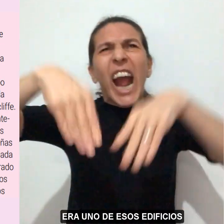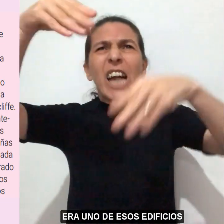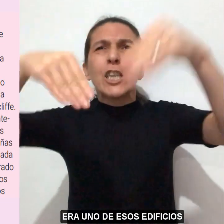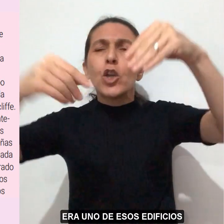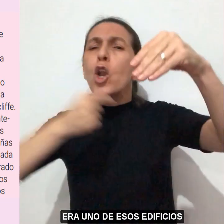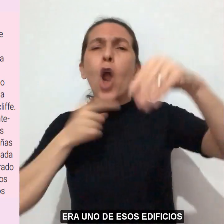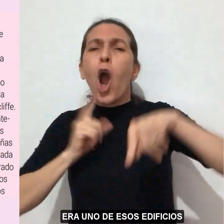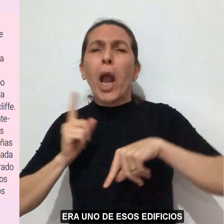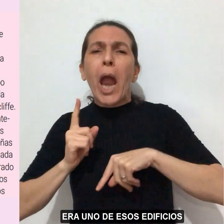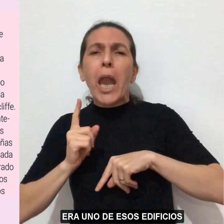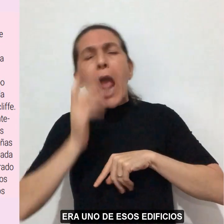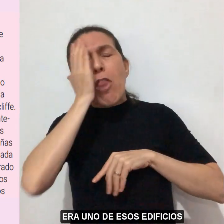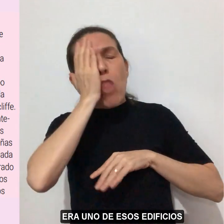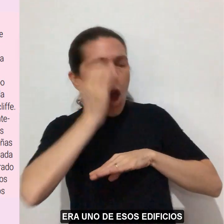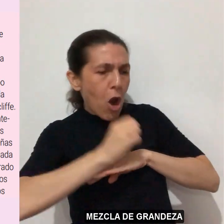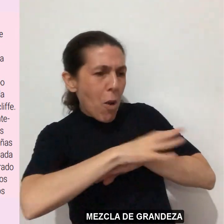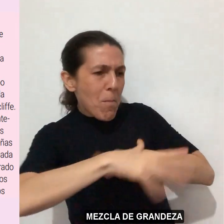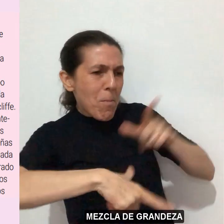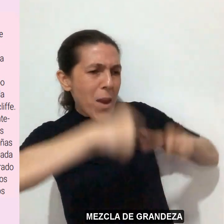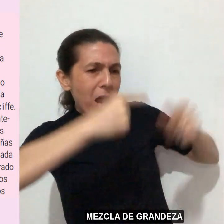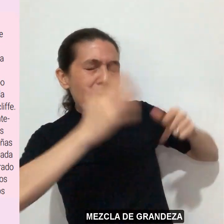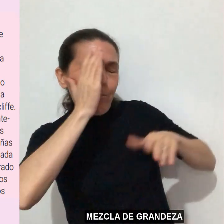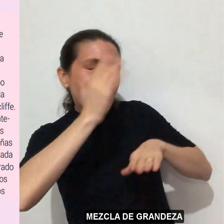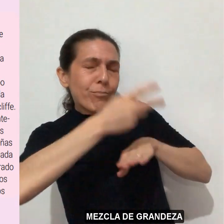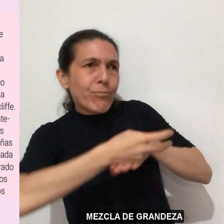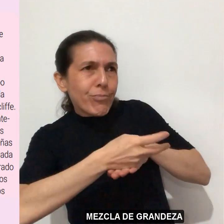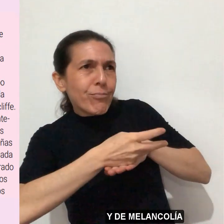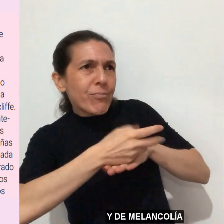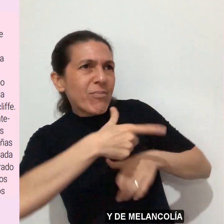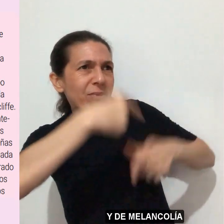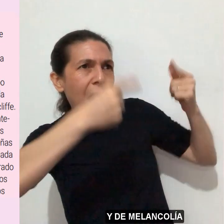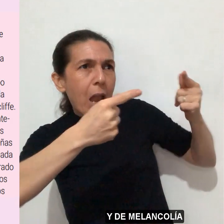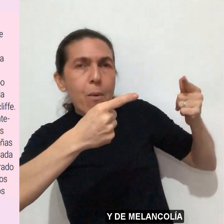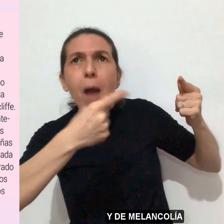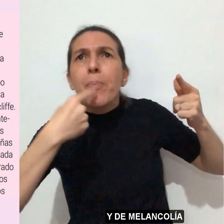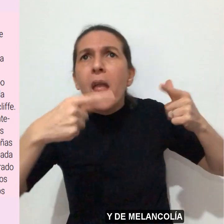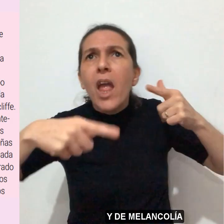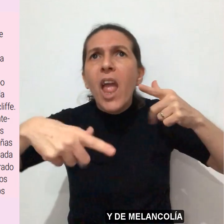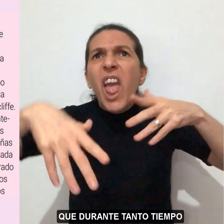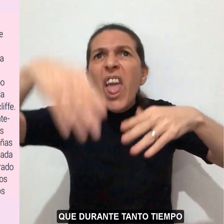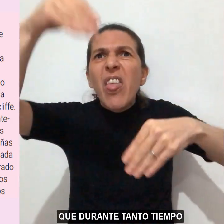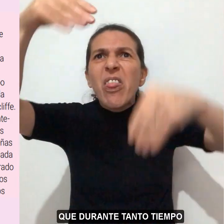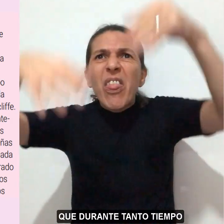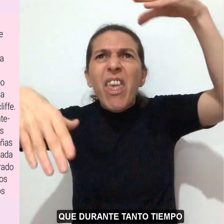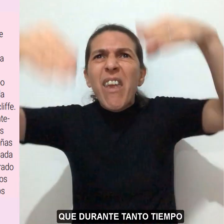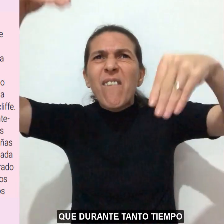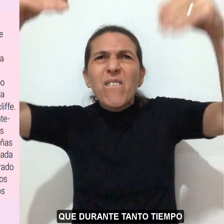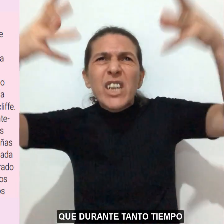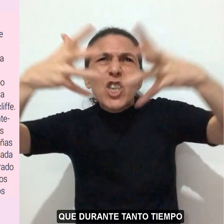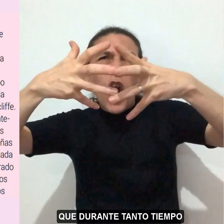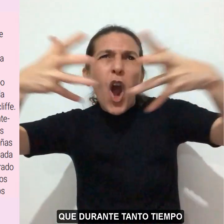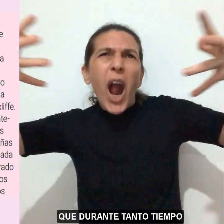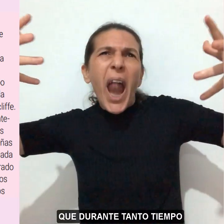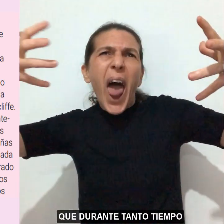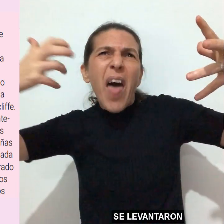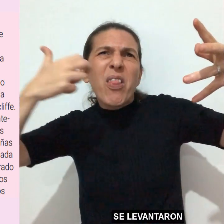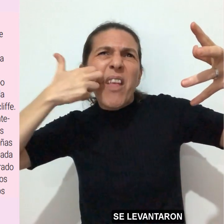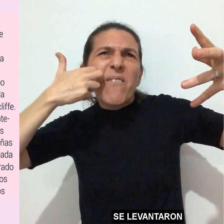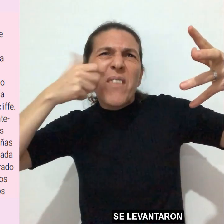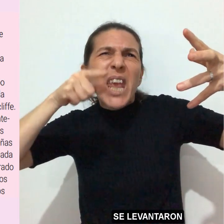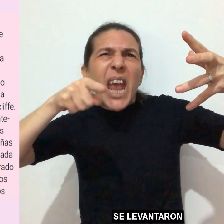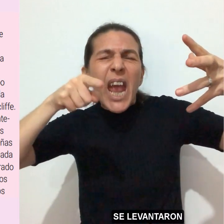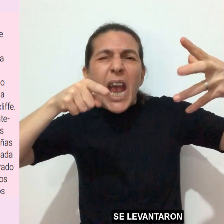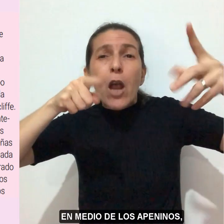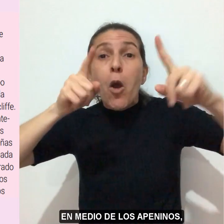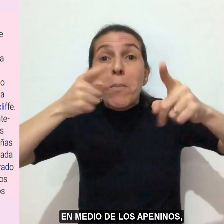era uno de esos edificios, mezcla de grandeza y de melancolía, que durante tanto tiempo se